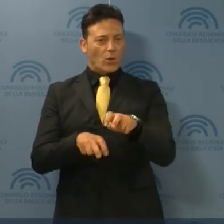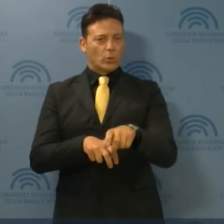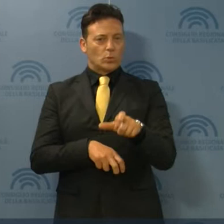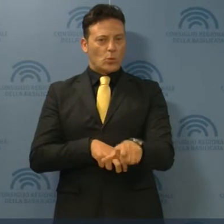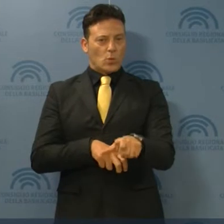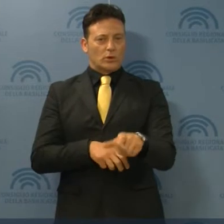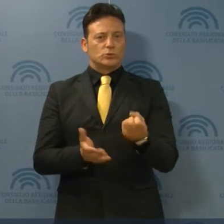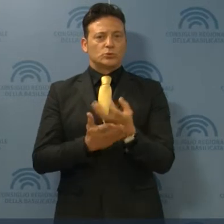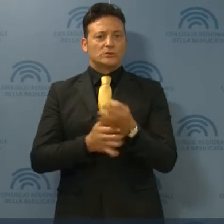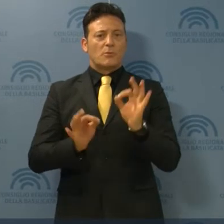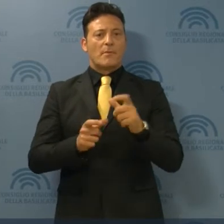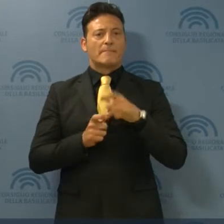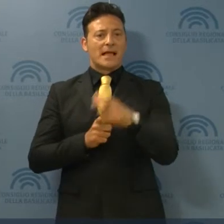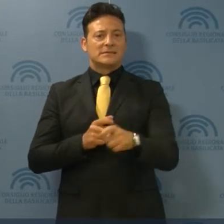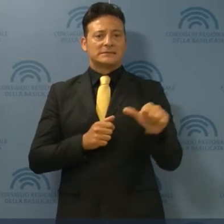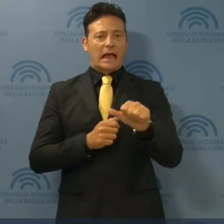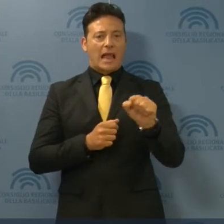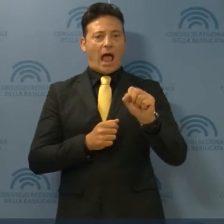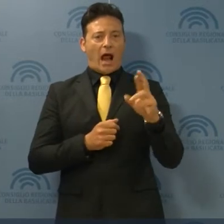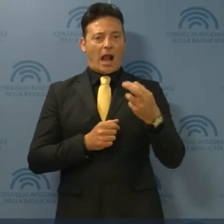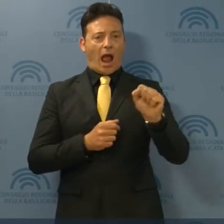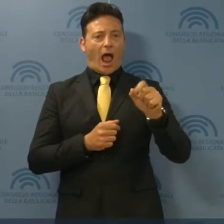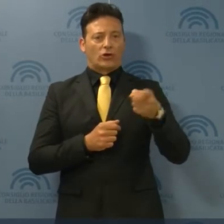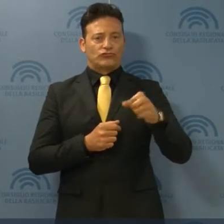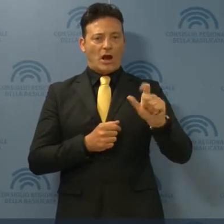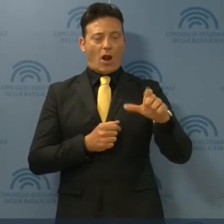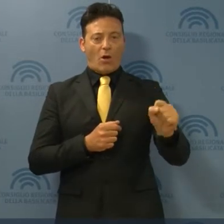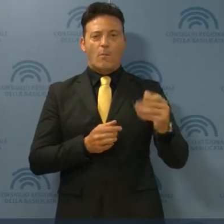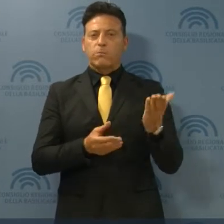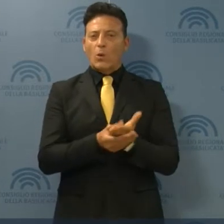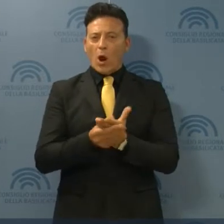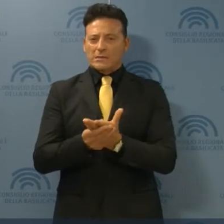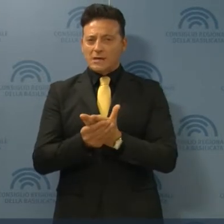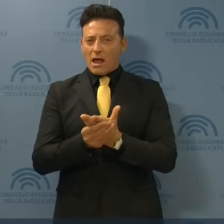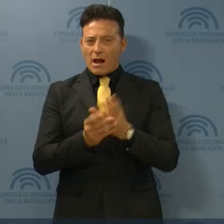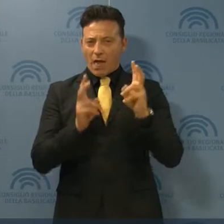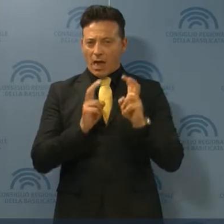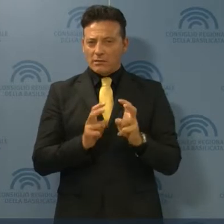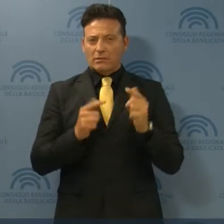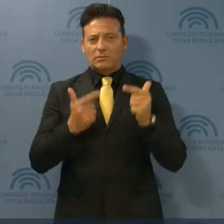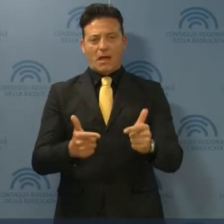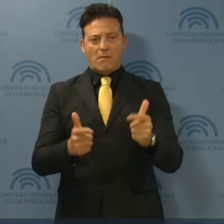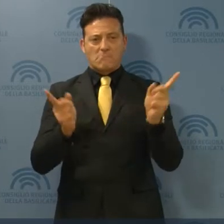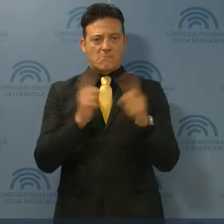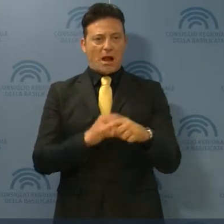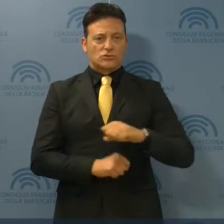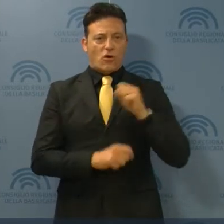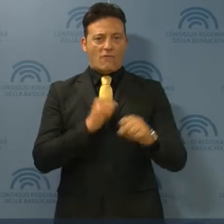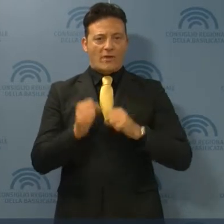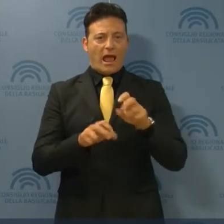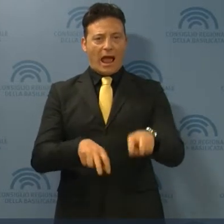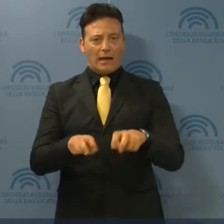verificatasi a Sant'Arcangelo. La burocrazia mette in ginocchio le imprese agricole e le attività